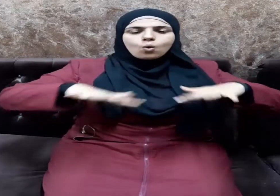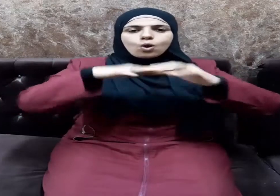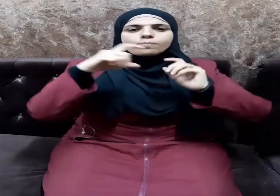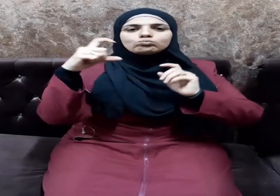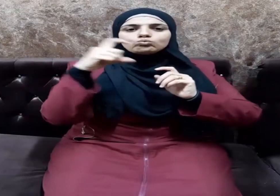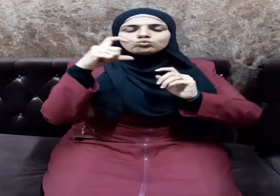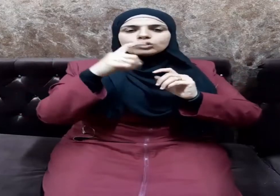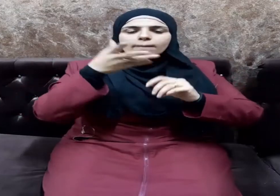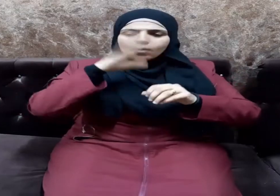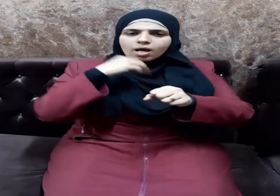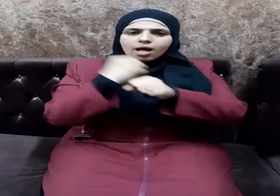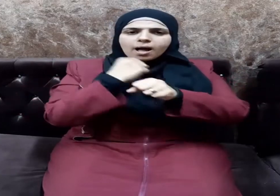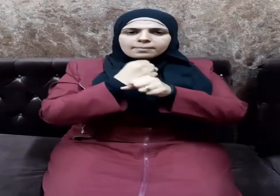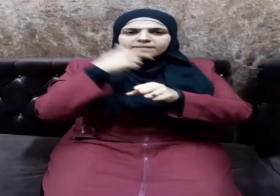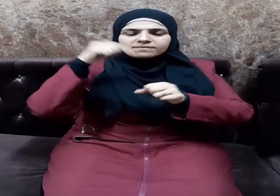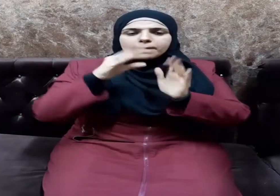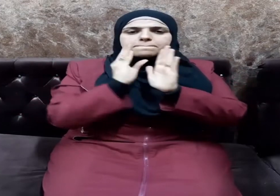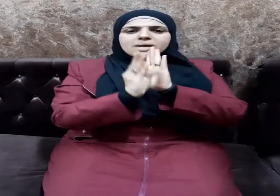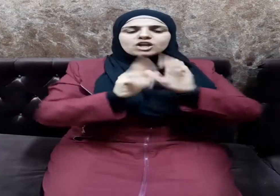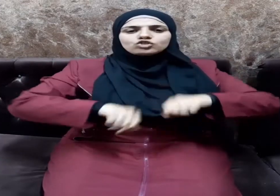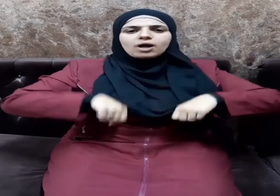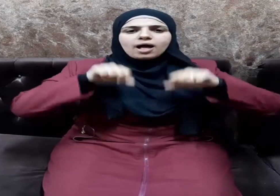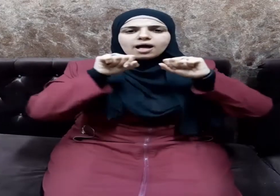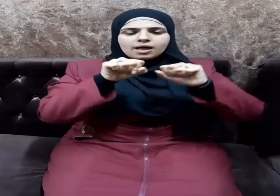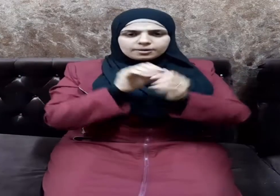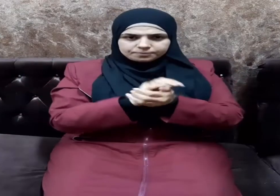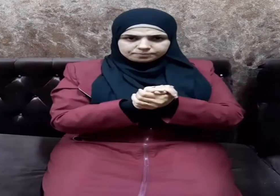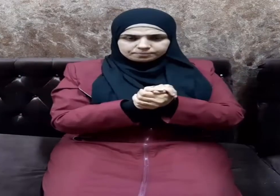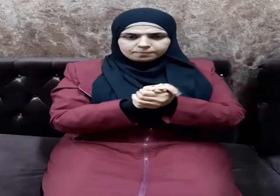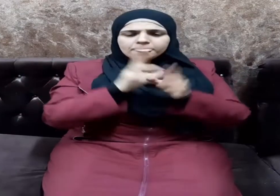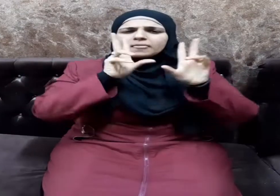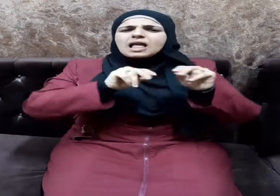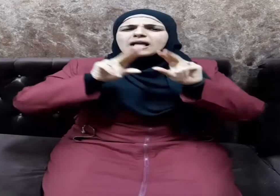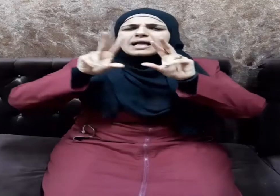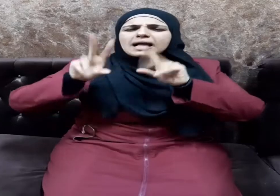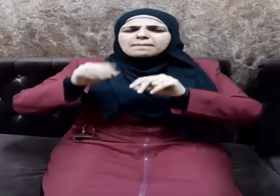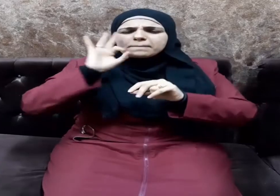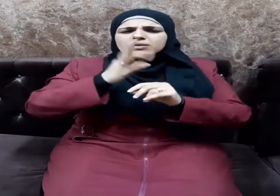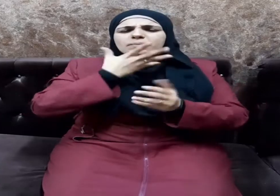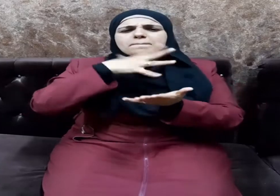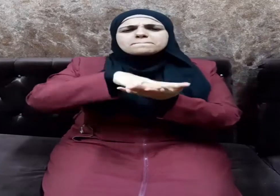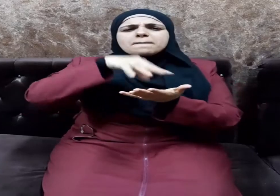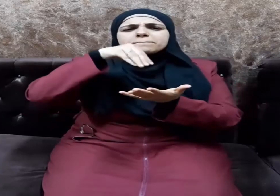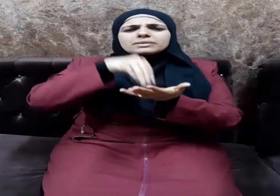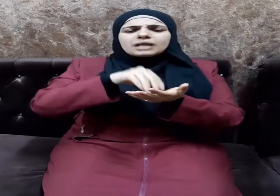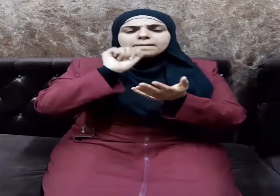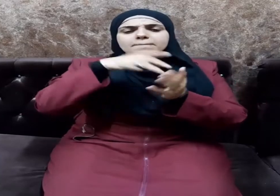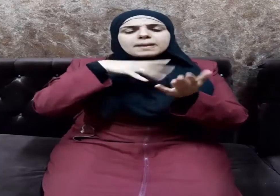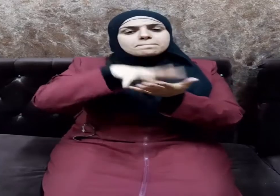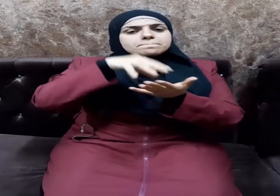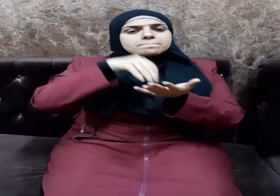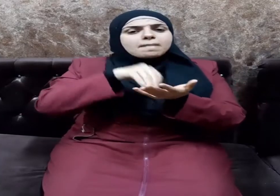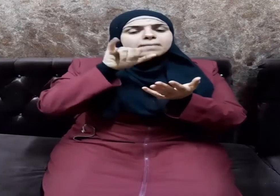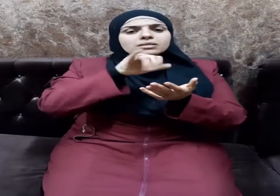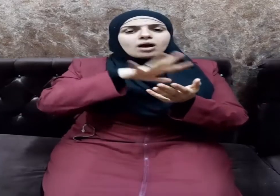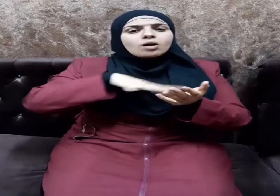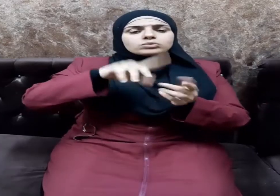ويجعلها منهج حياة كما أنها مبدأ من المبادئ التي أمر